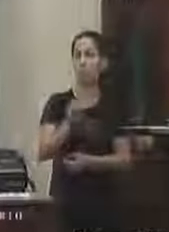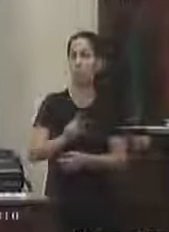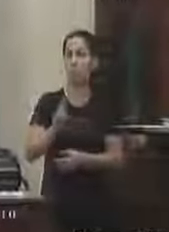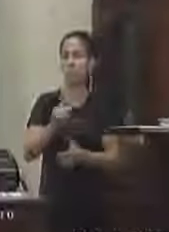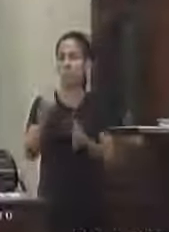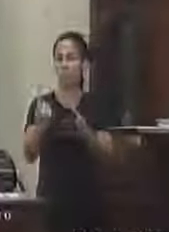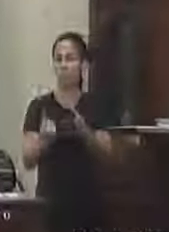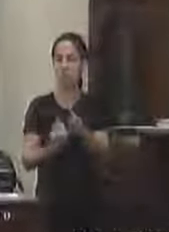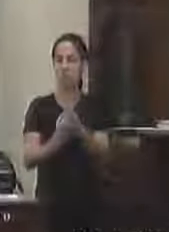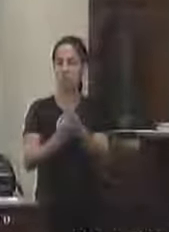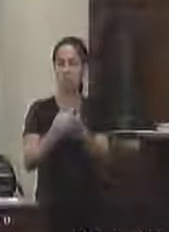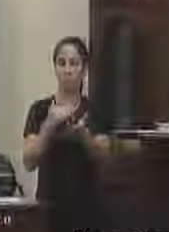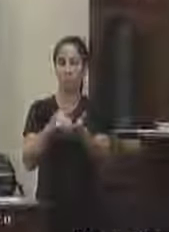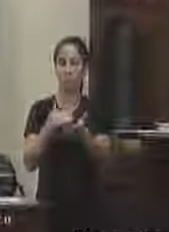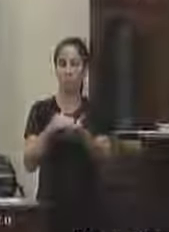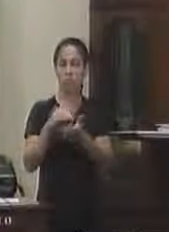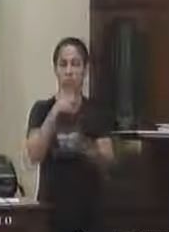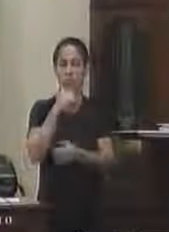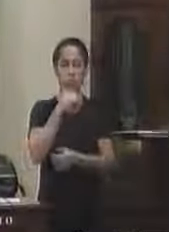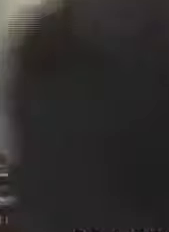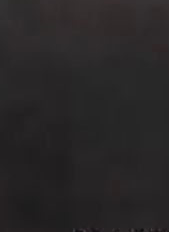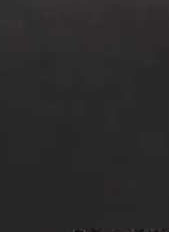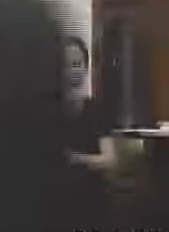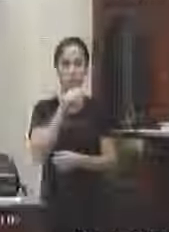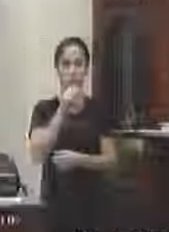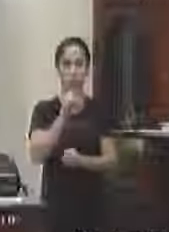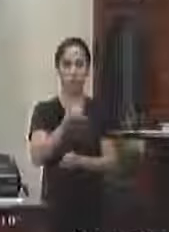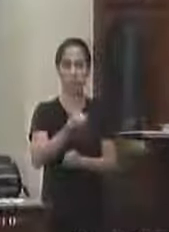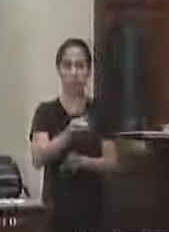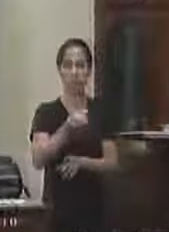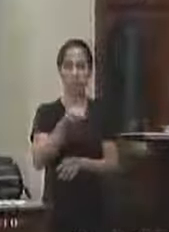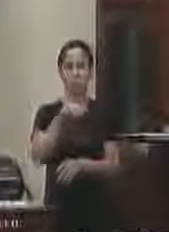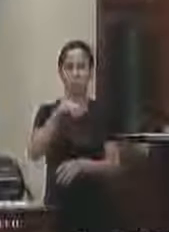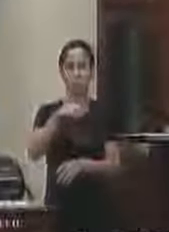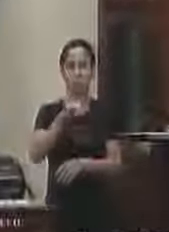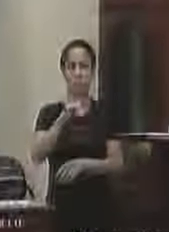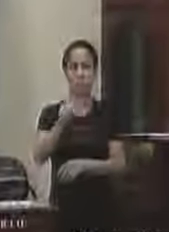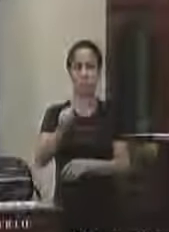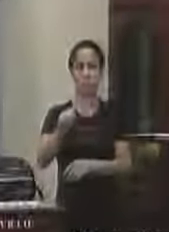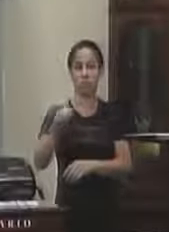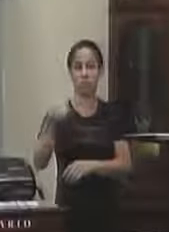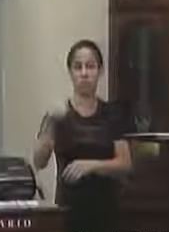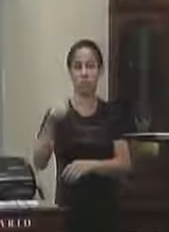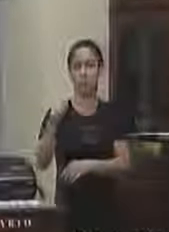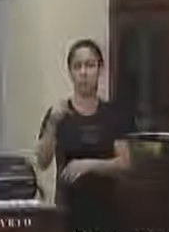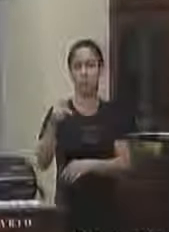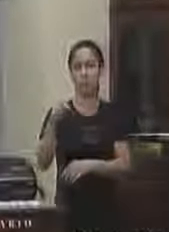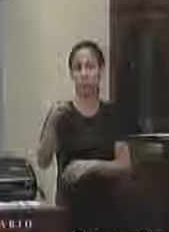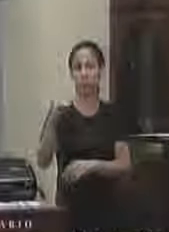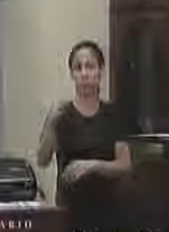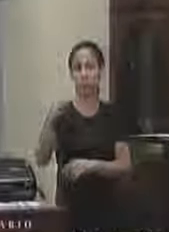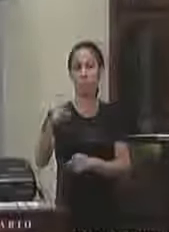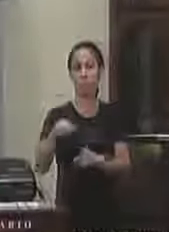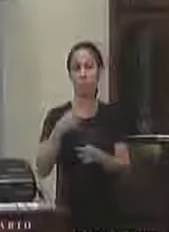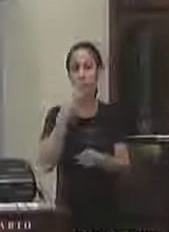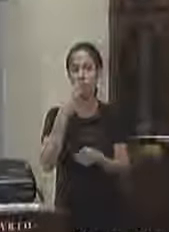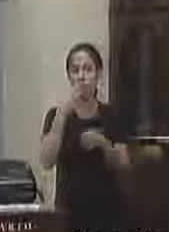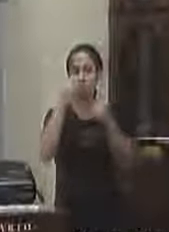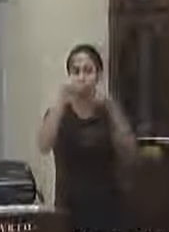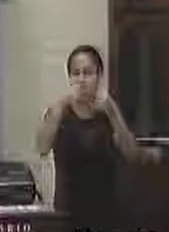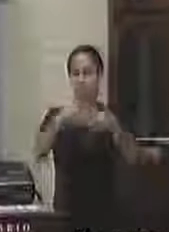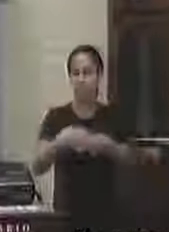da tribuna pela secretária municipal de educação, senhora Maria Aparecida de Almeida, para falar sobre a